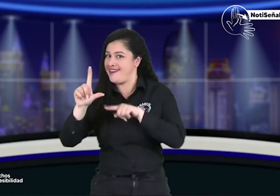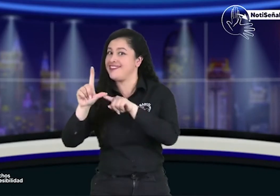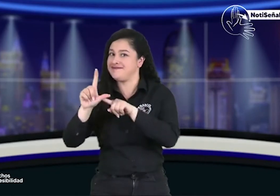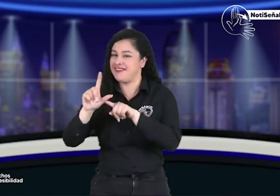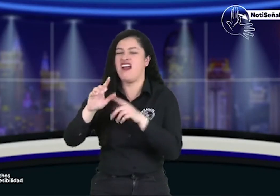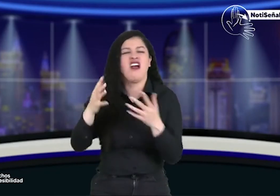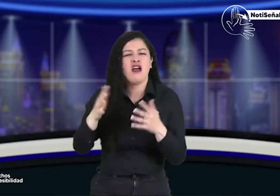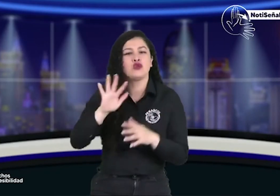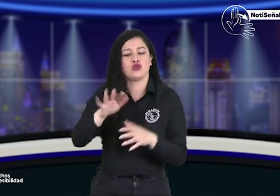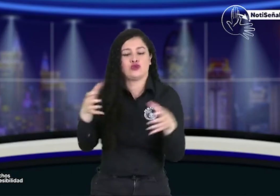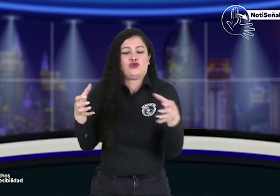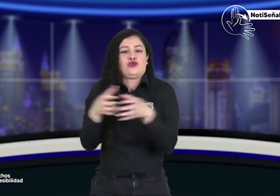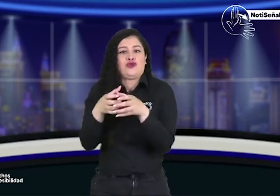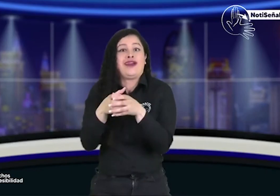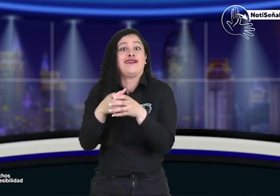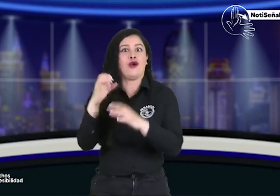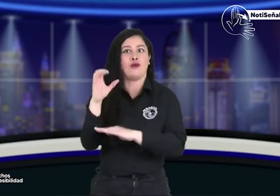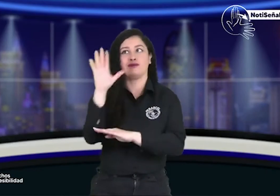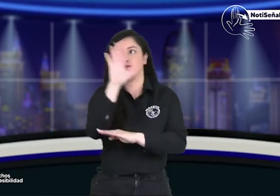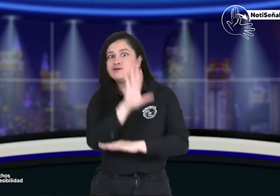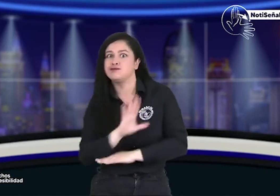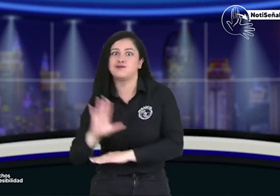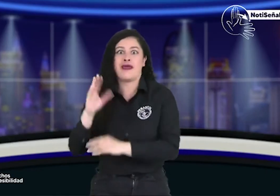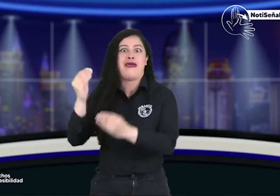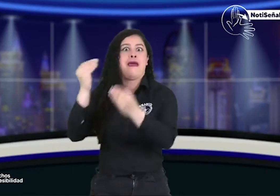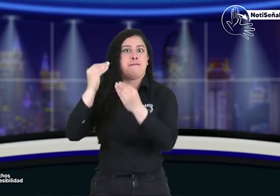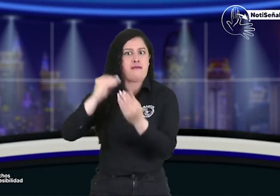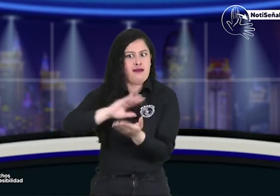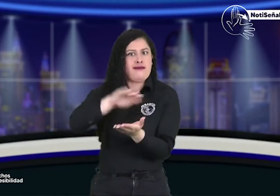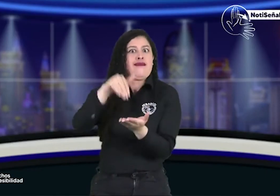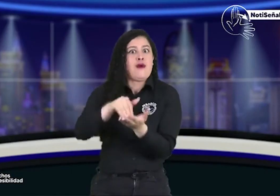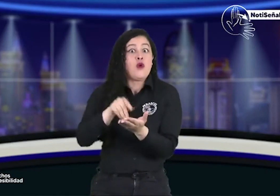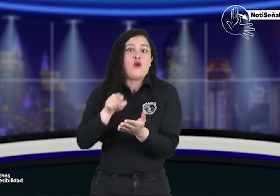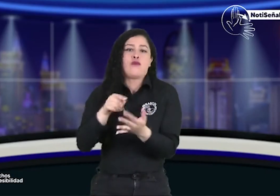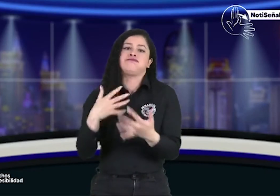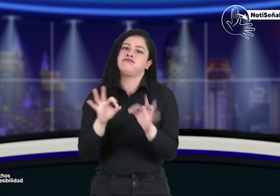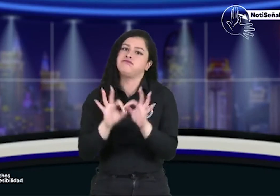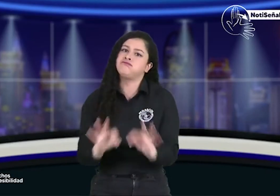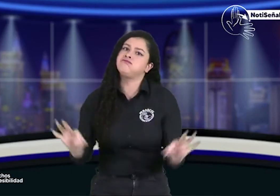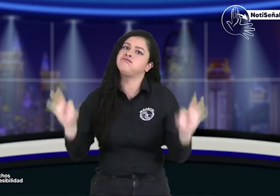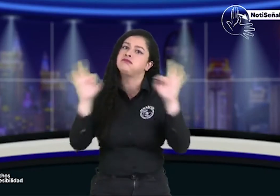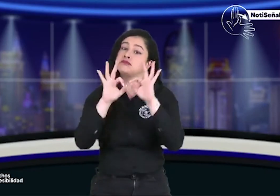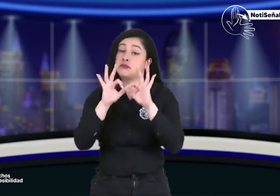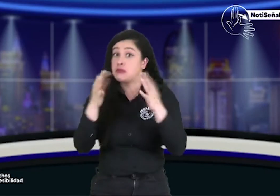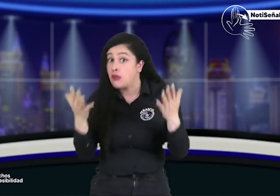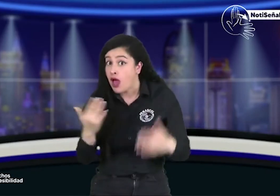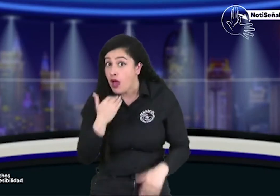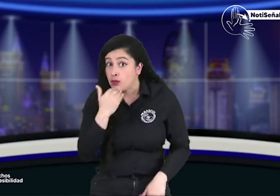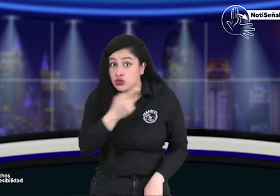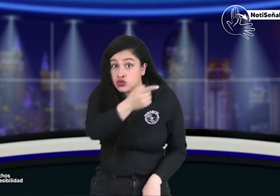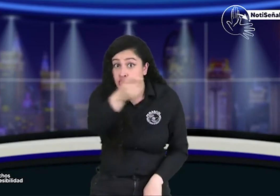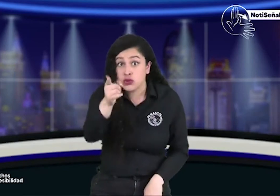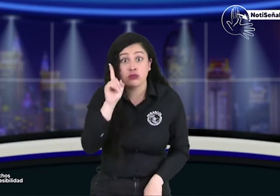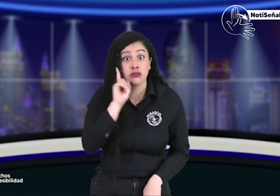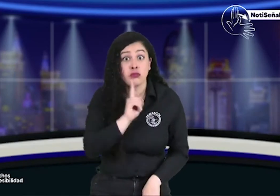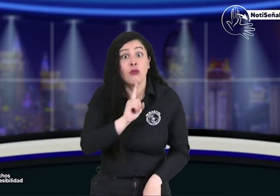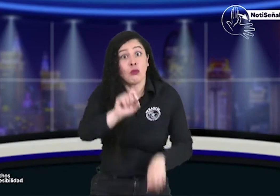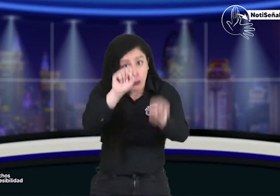de CEACOL de la asociación en Colombia la asociación de los centros de enseñanza automovilística que es de